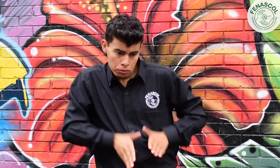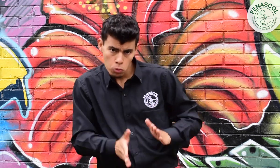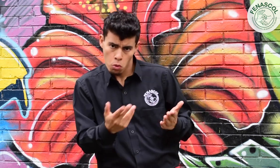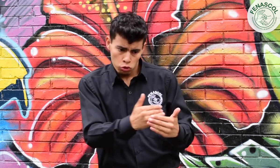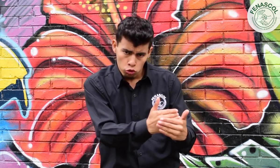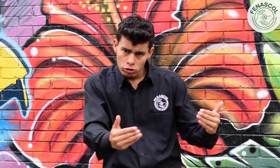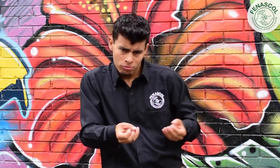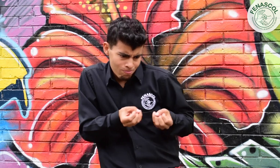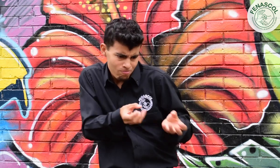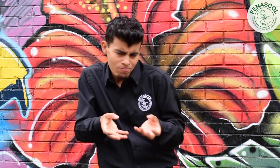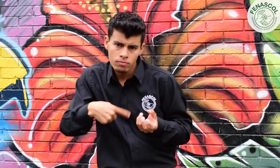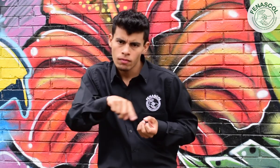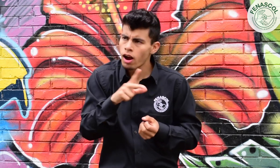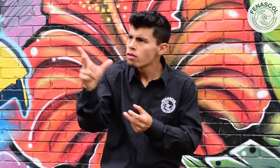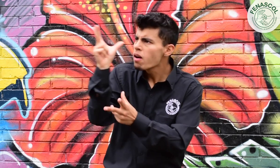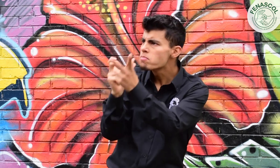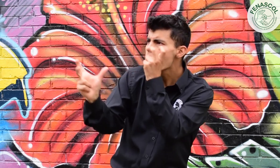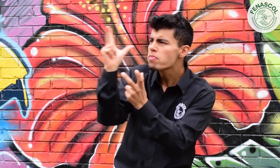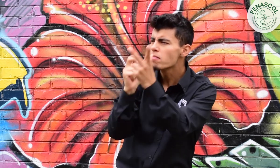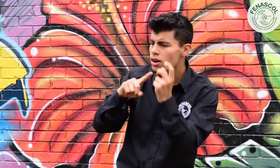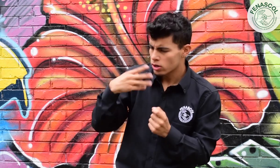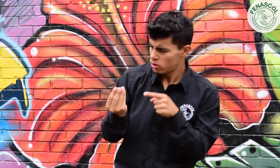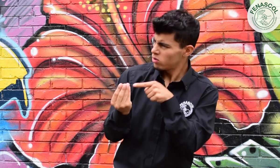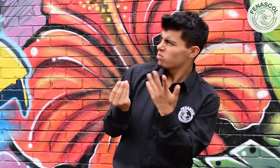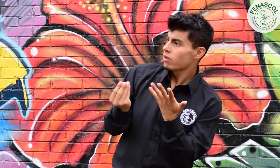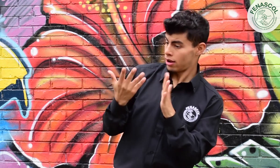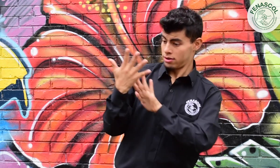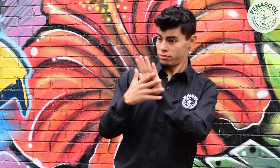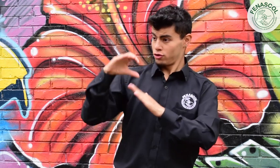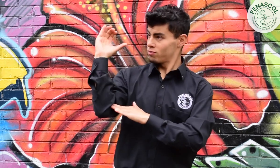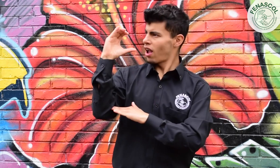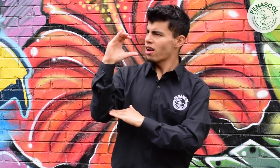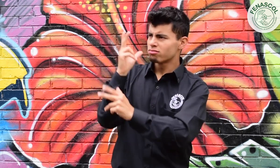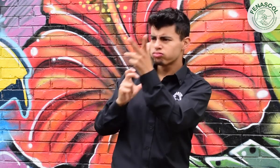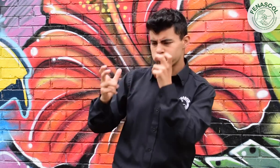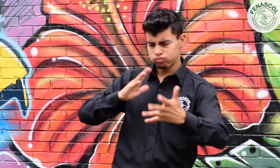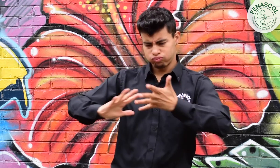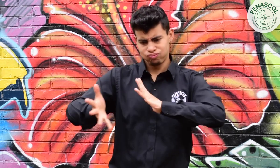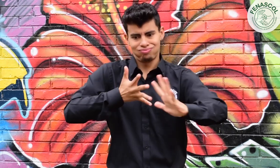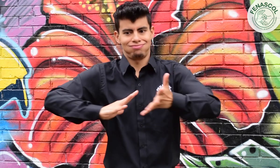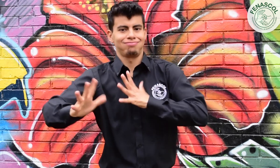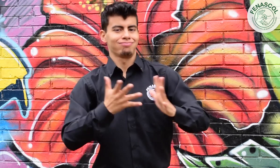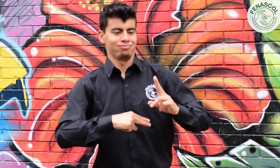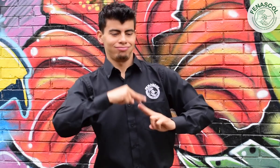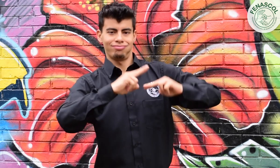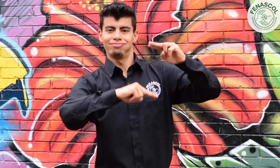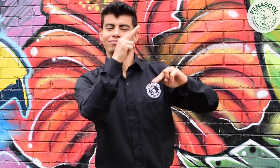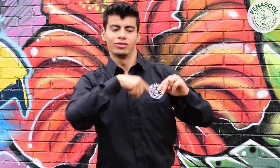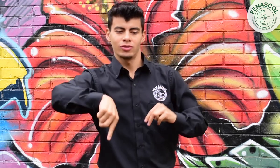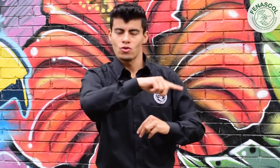se les brinde la lengua de señas colombiana, que es una lengua nativa, y así ellos puedan adquirirla y se haga